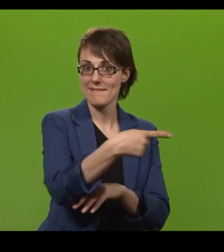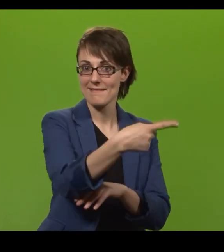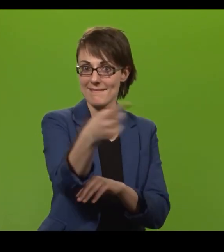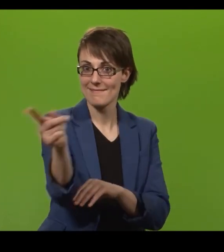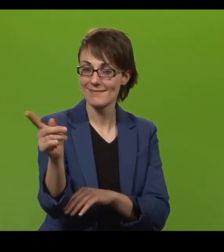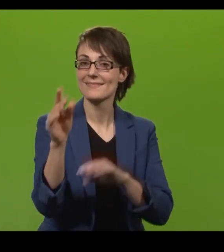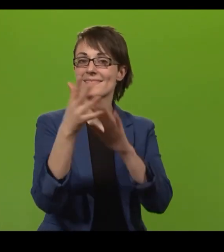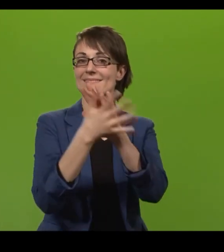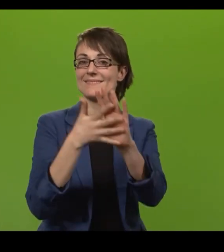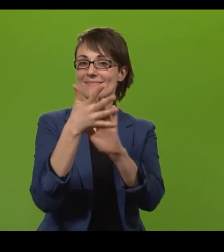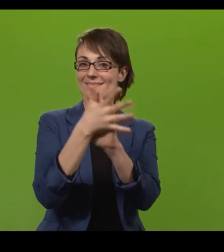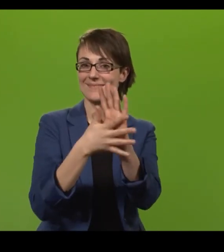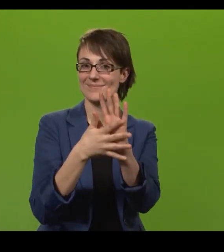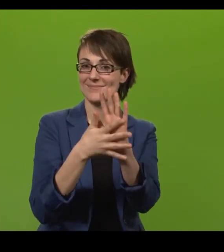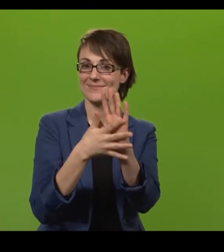Ég kennir ykkur tákmál.